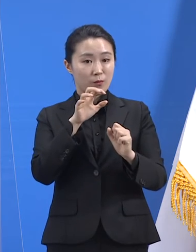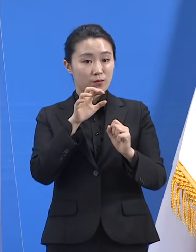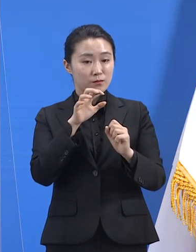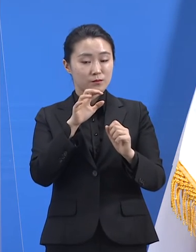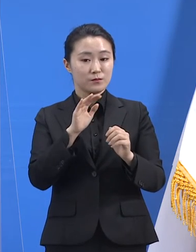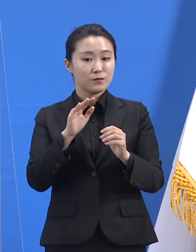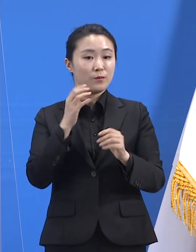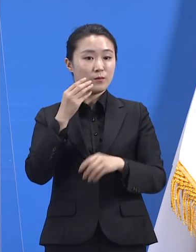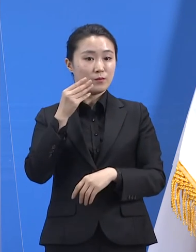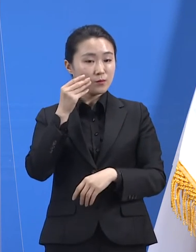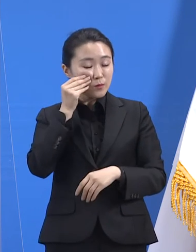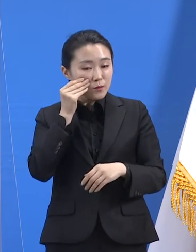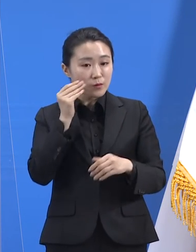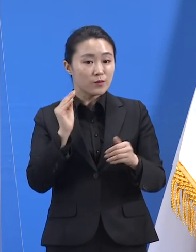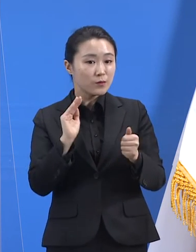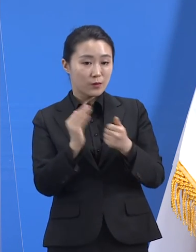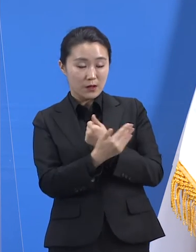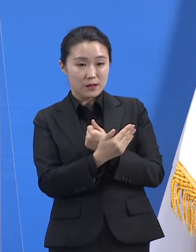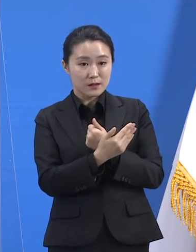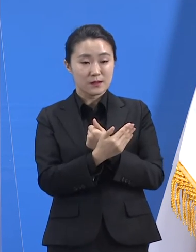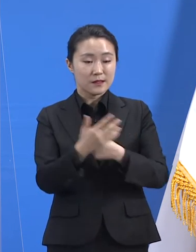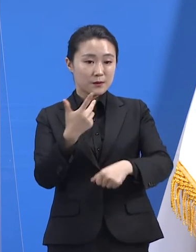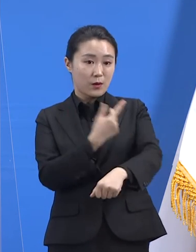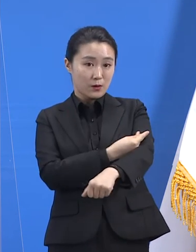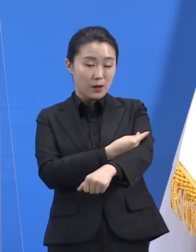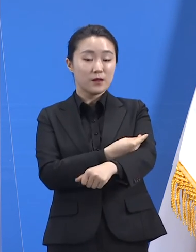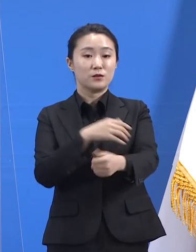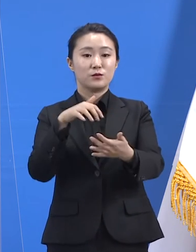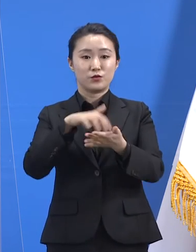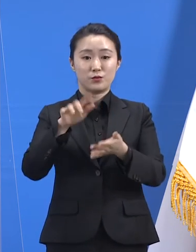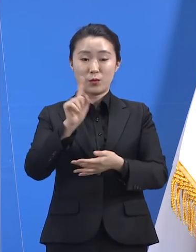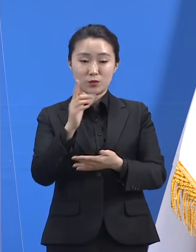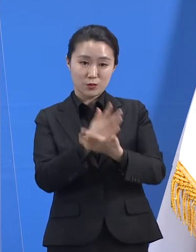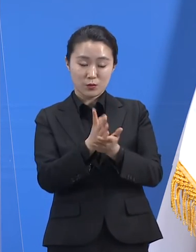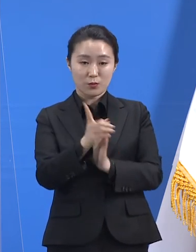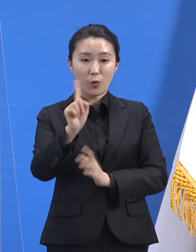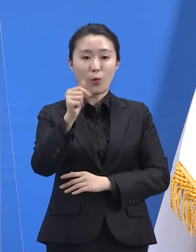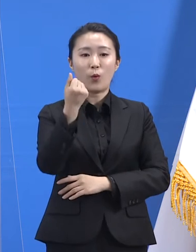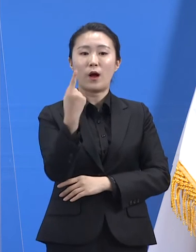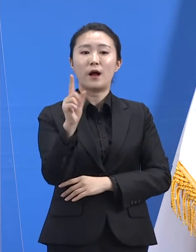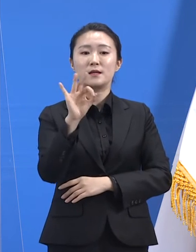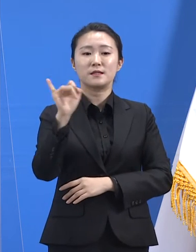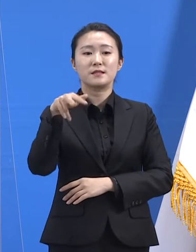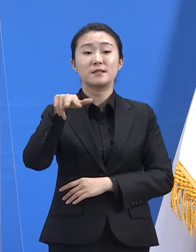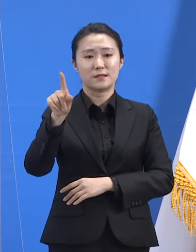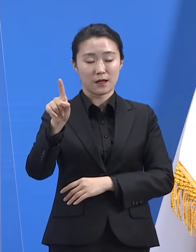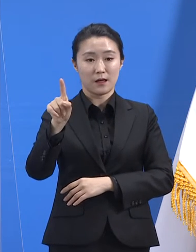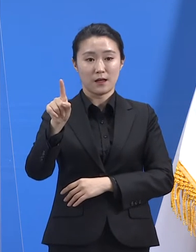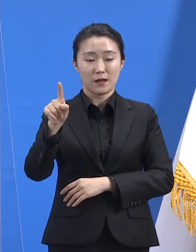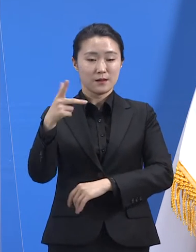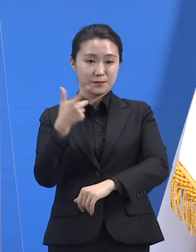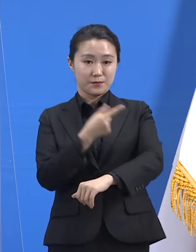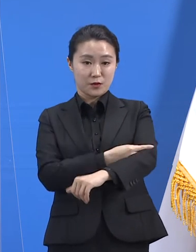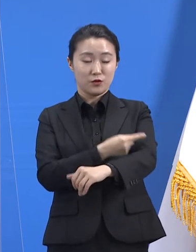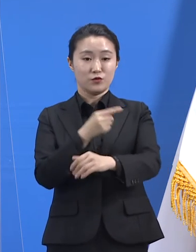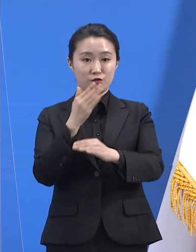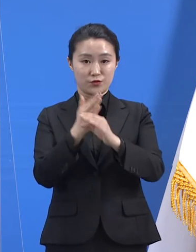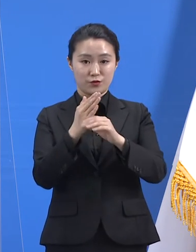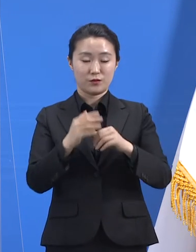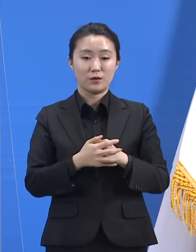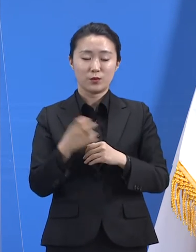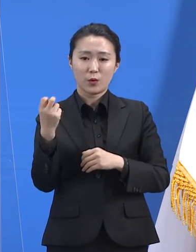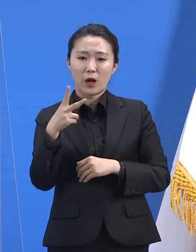접종 대상자 범위가 확대되면서 냉장 온도에서 유통하는 아스트라제네카사 백신을 접종하는